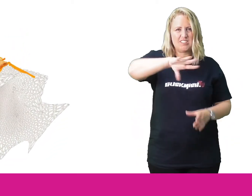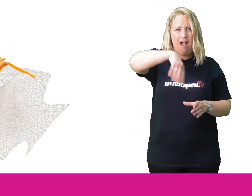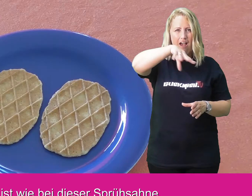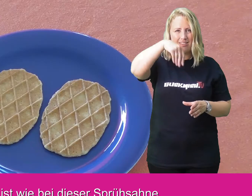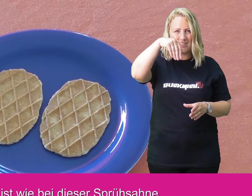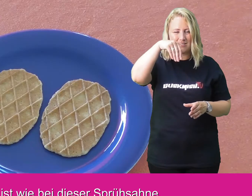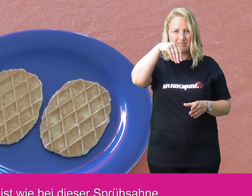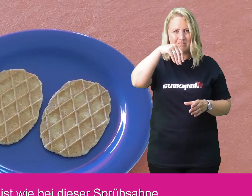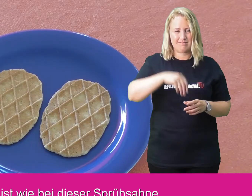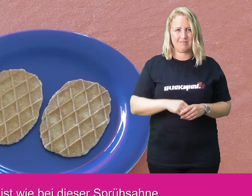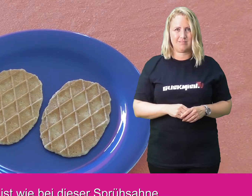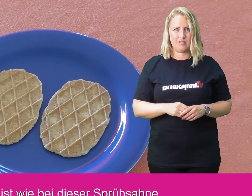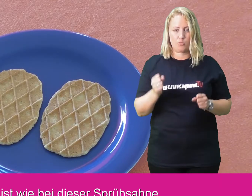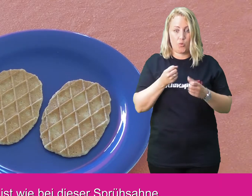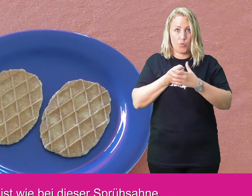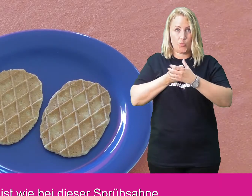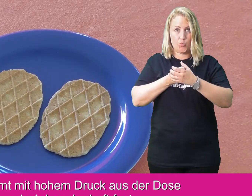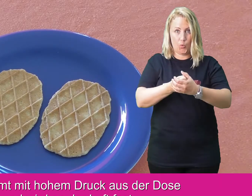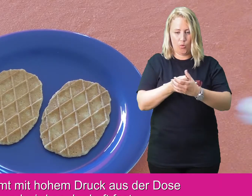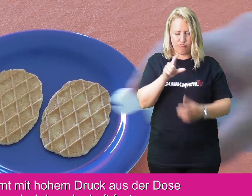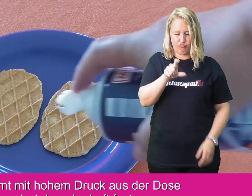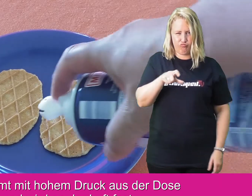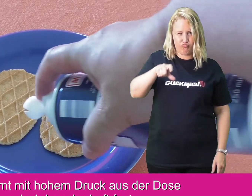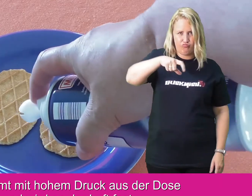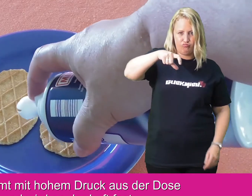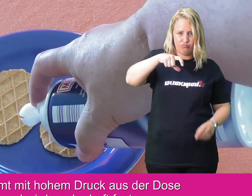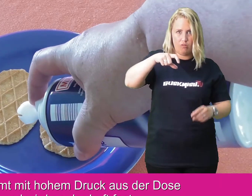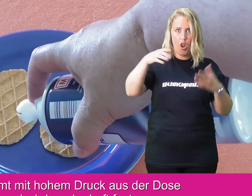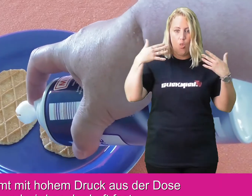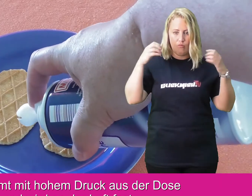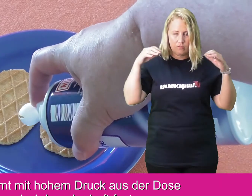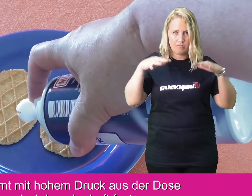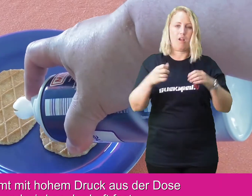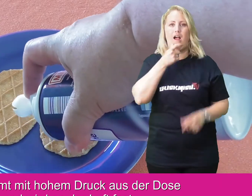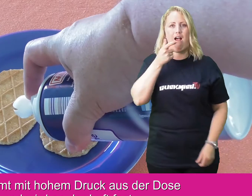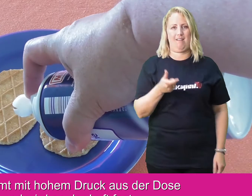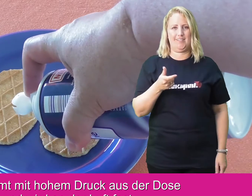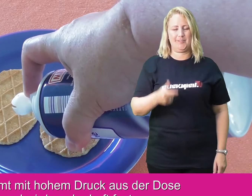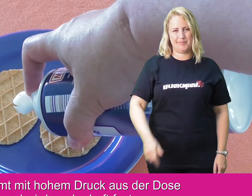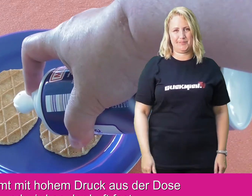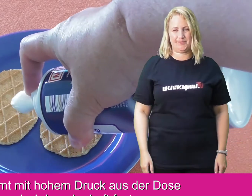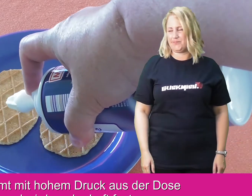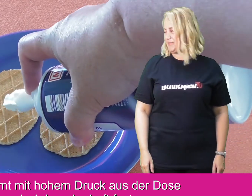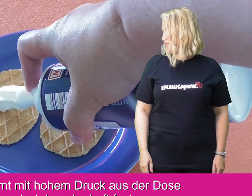Das ist wie bei dieser Sprühsahne. Sie kommt mit sehr hohem Druck aus der Dose und wird an der Luft fest.